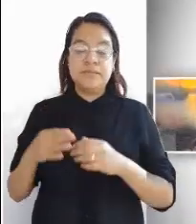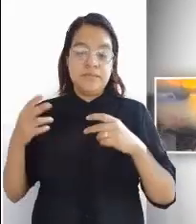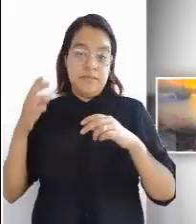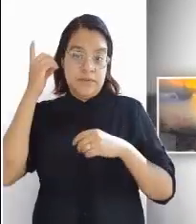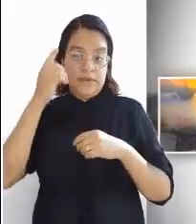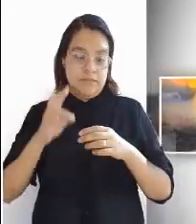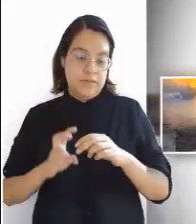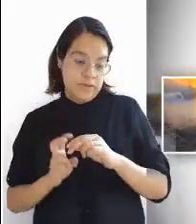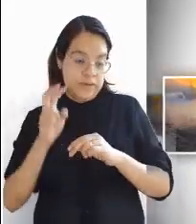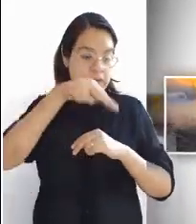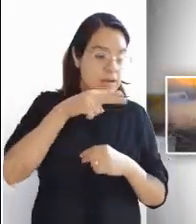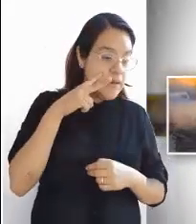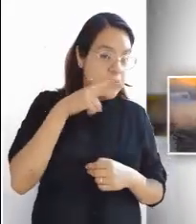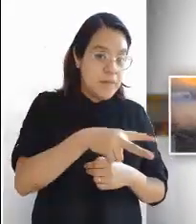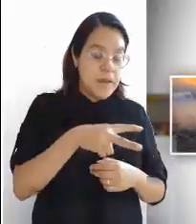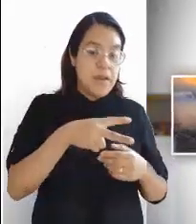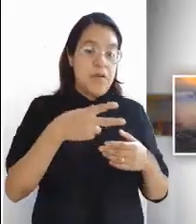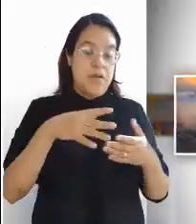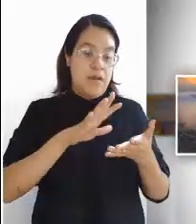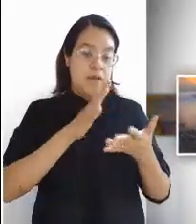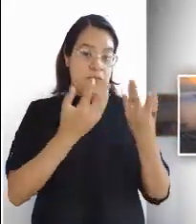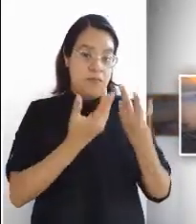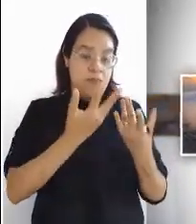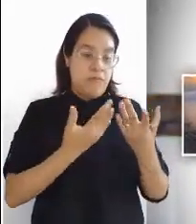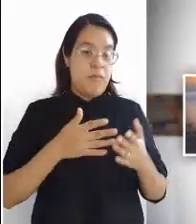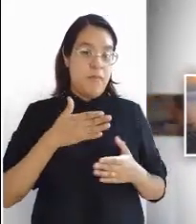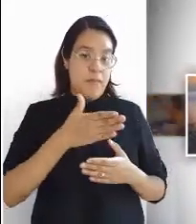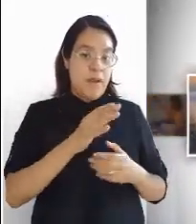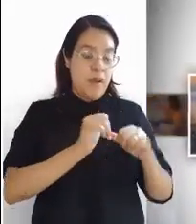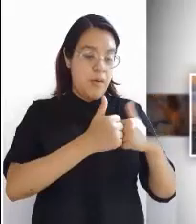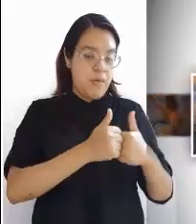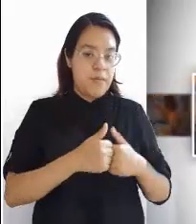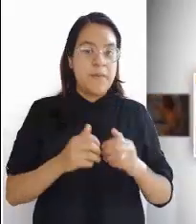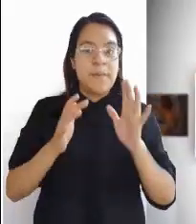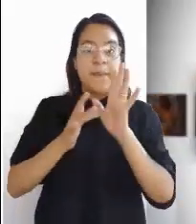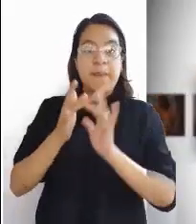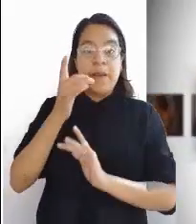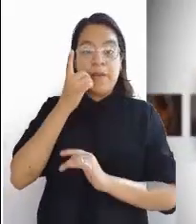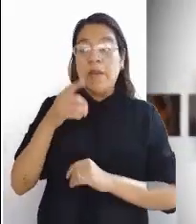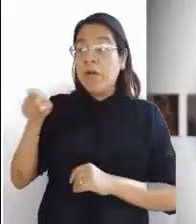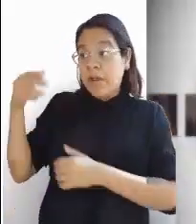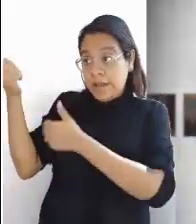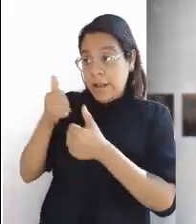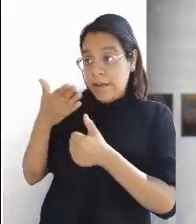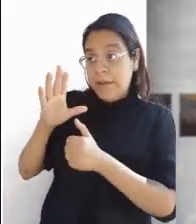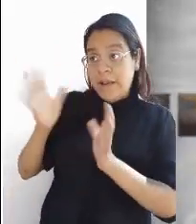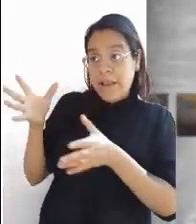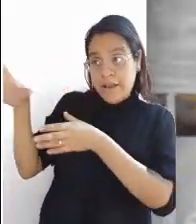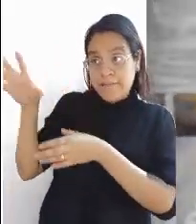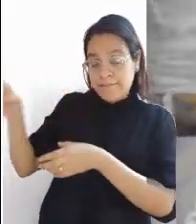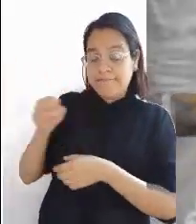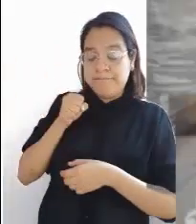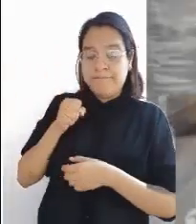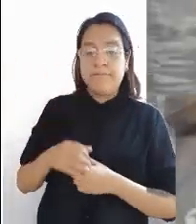unas brasas y sobre ellas un pescado y pan. Jesús les dijo, traigan algunos pescados de los que acaban de pescar.